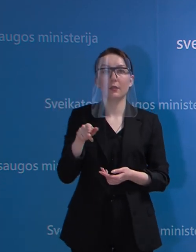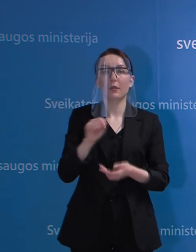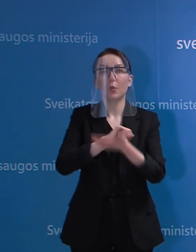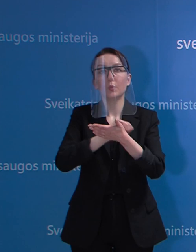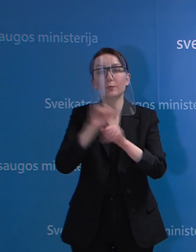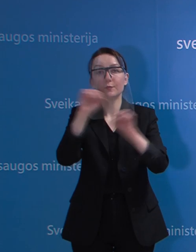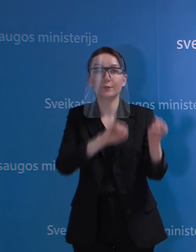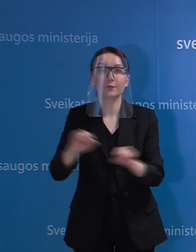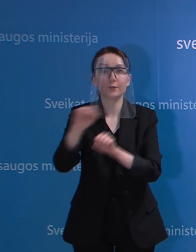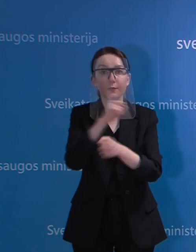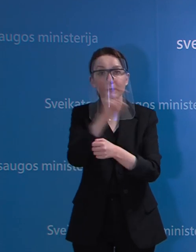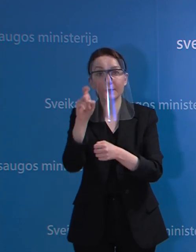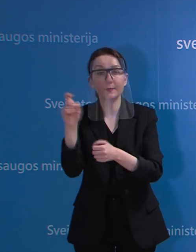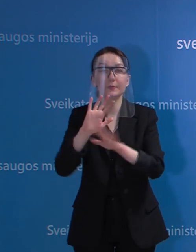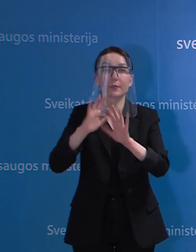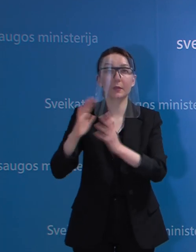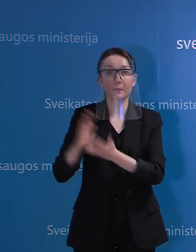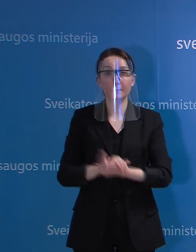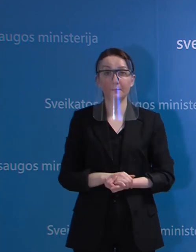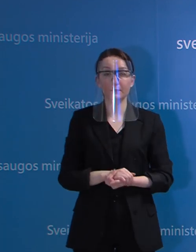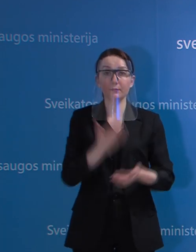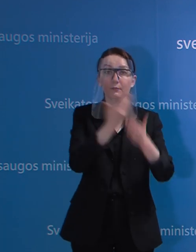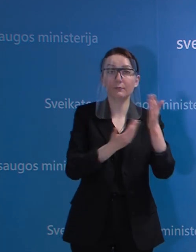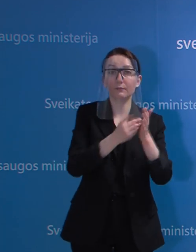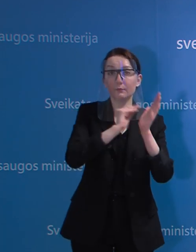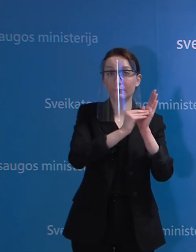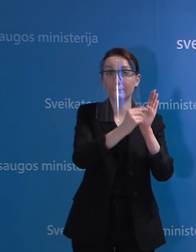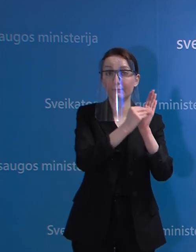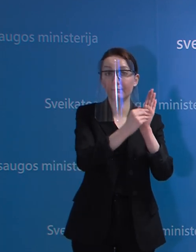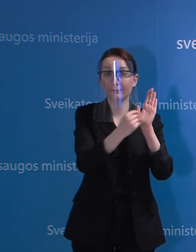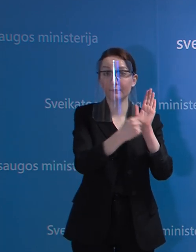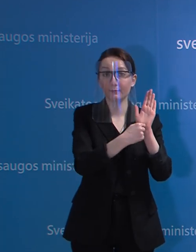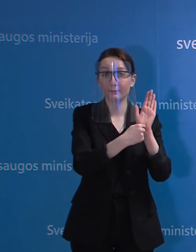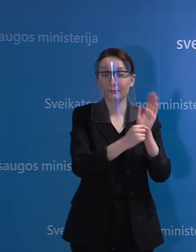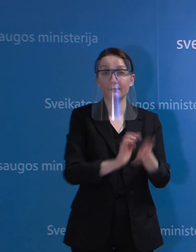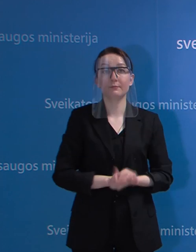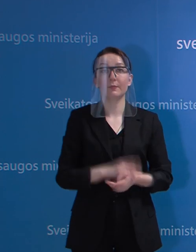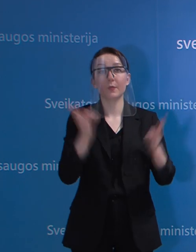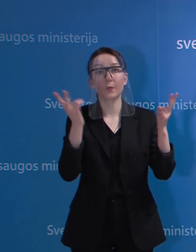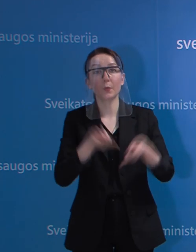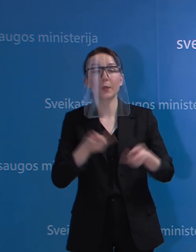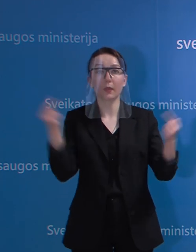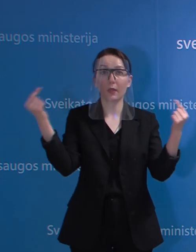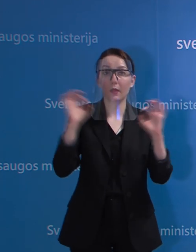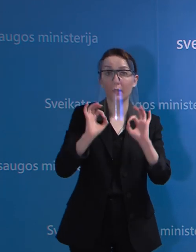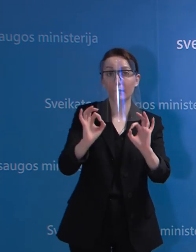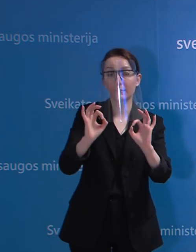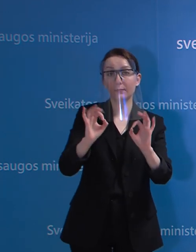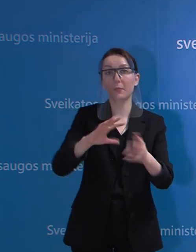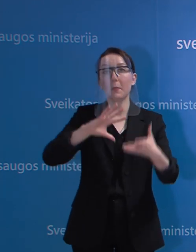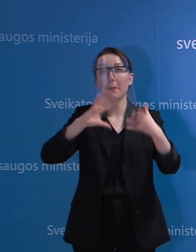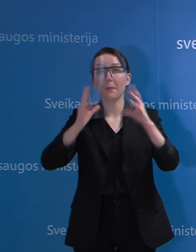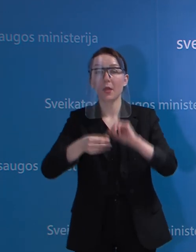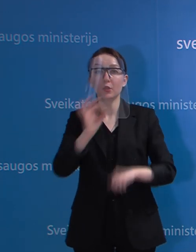būtinybės. Tai, kaip ir minėjau, rekomendacijos įvardina, kaip reikėtų tinkamai prižiūrėti bendro